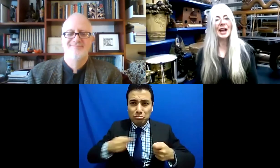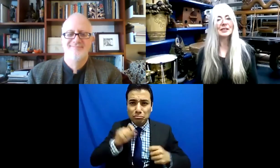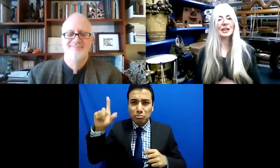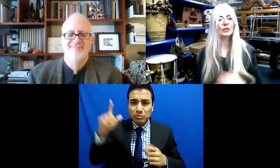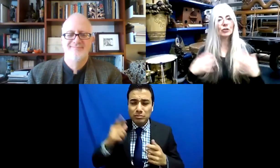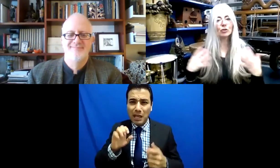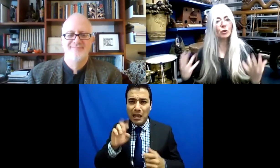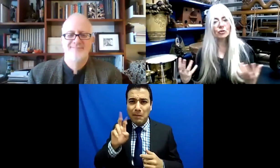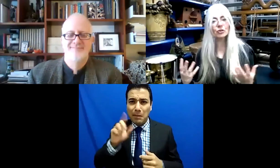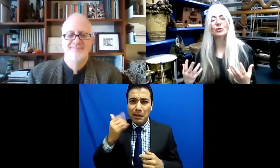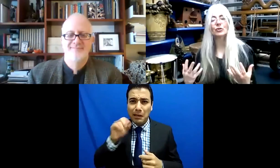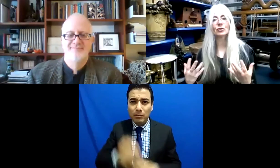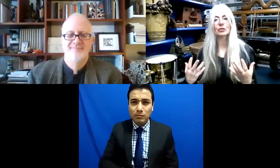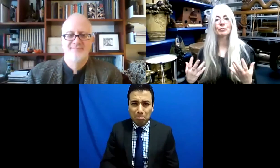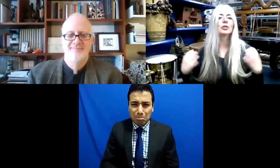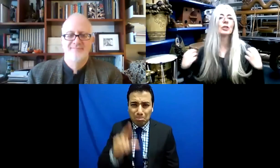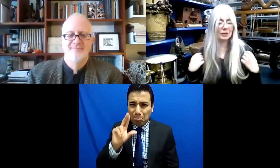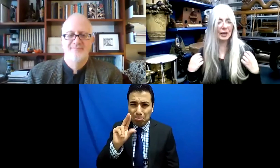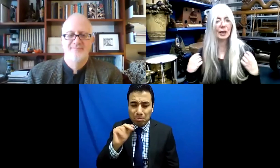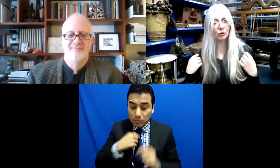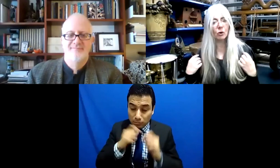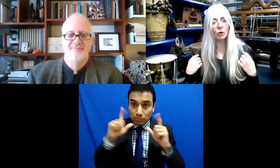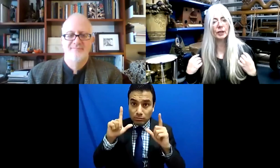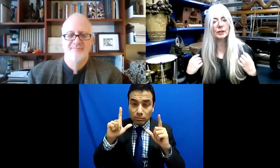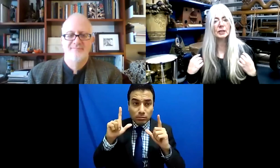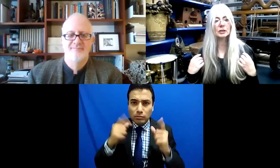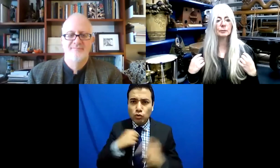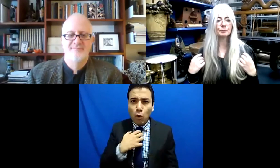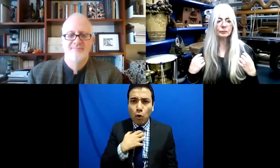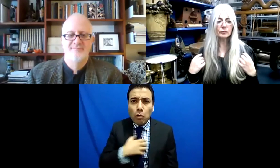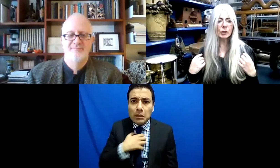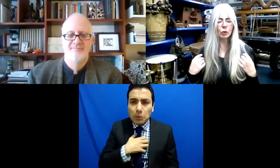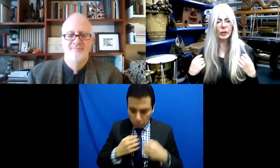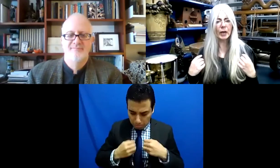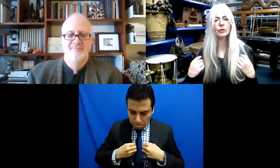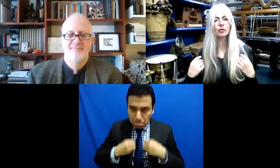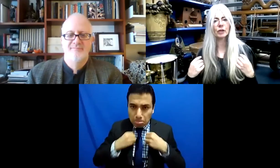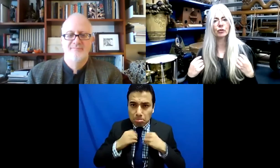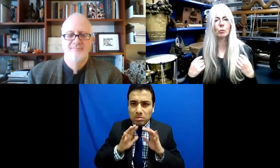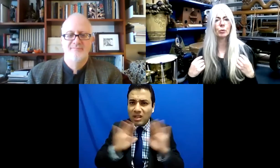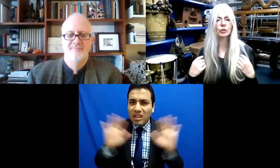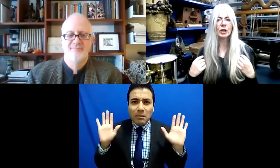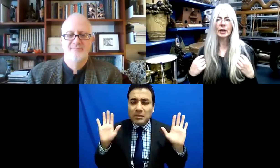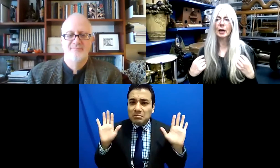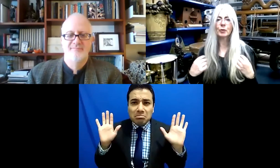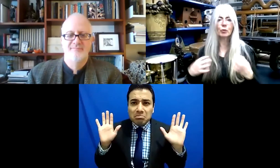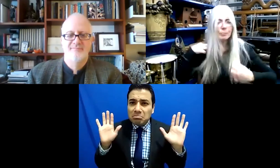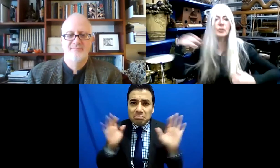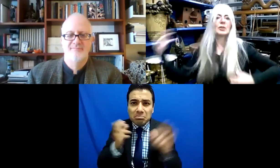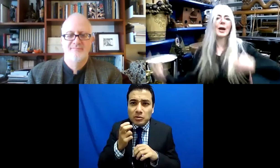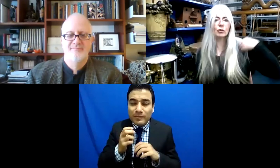Estoy contenta de estar viva y listo. Es quitarse esas